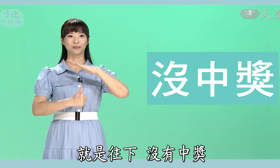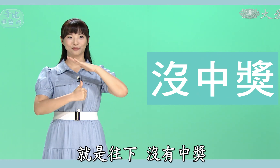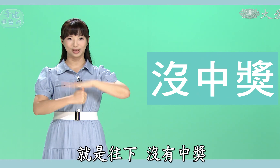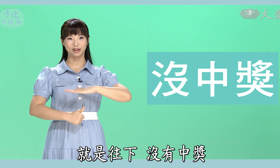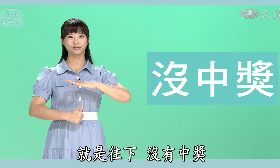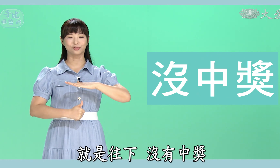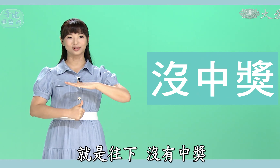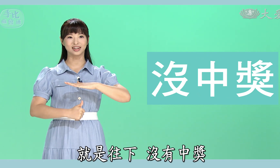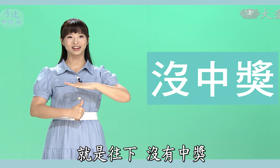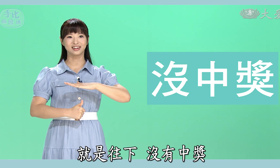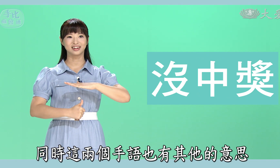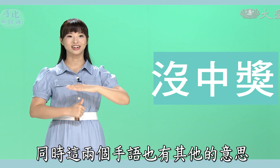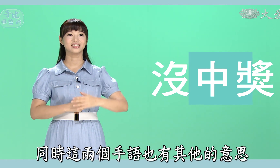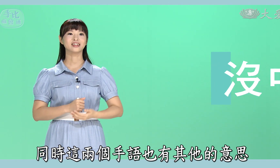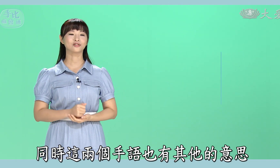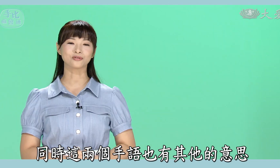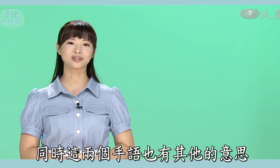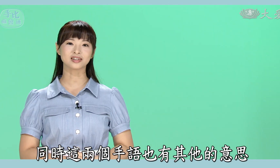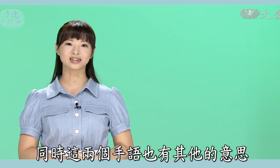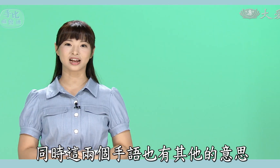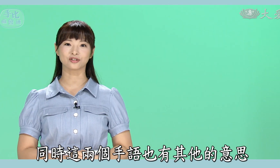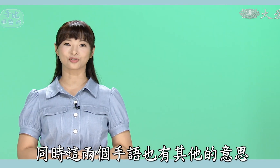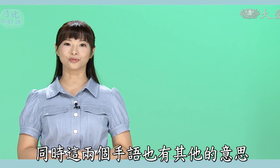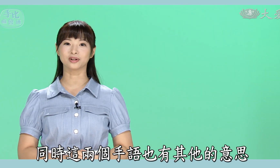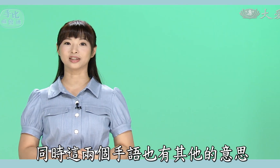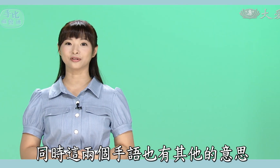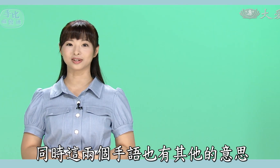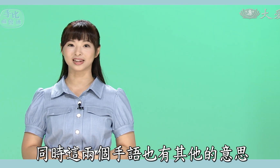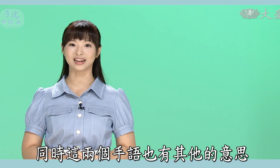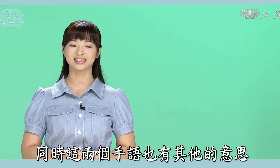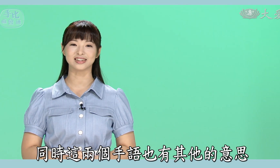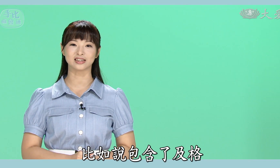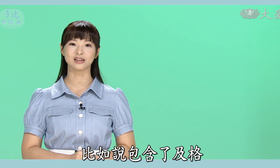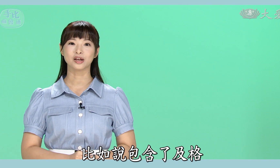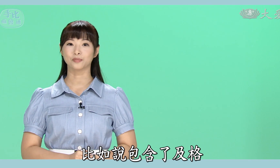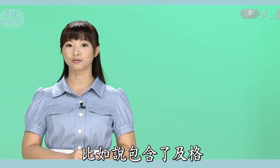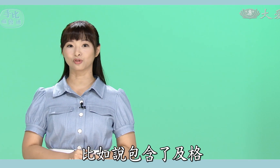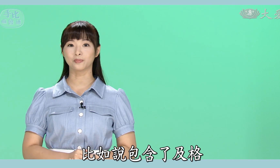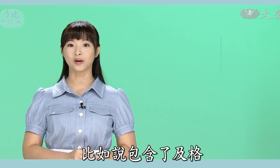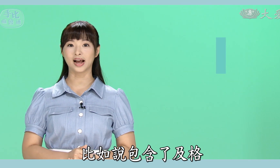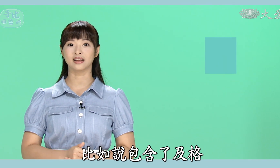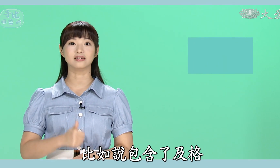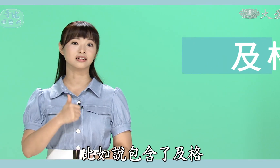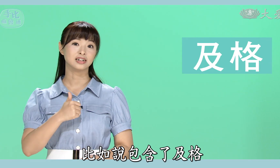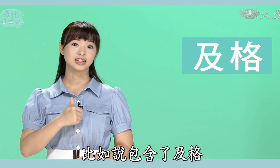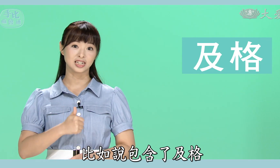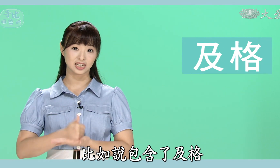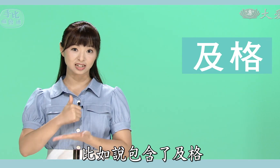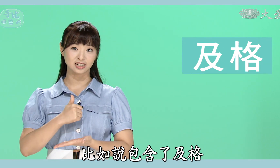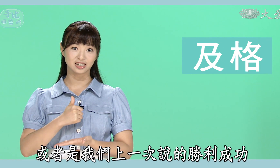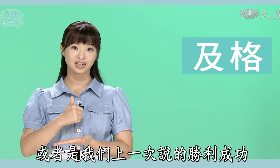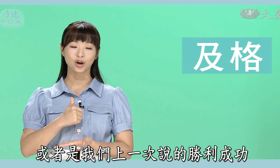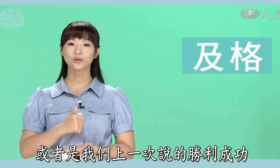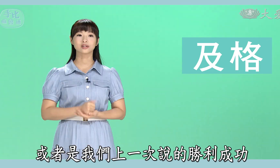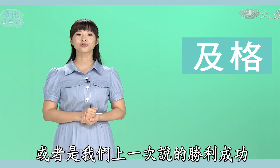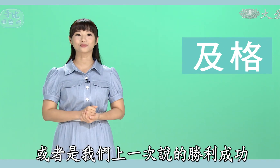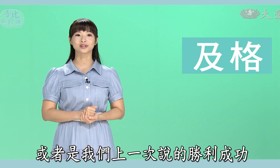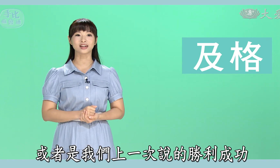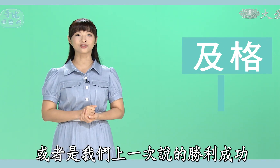没有中奖那同时这两个手语呢也有其他的意思比如说包含了及格或者是我们上一次